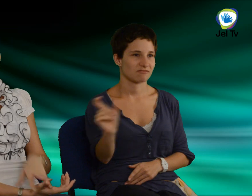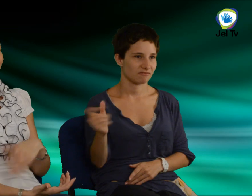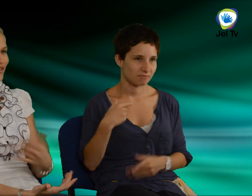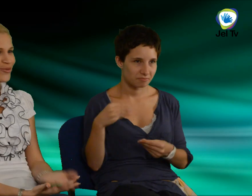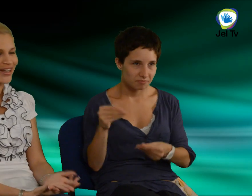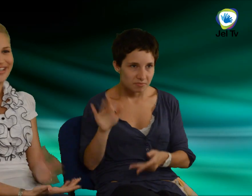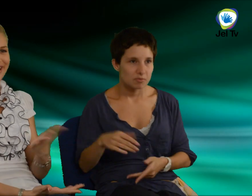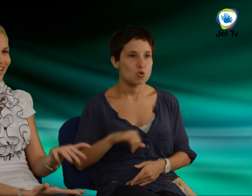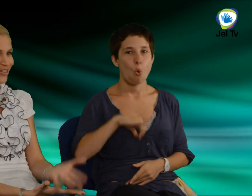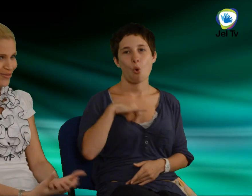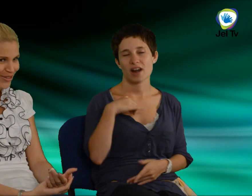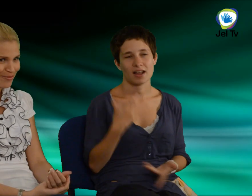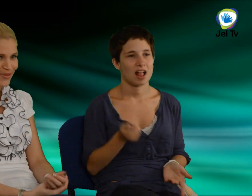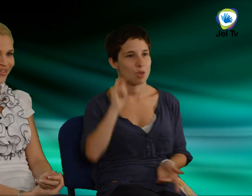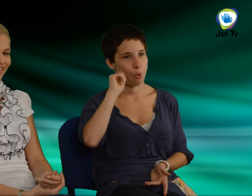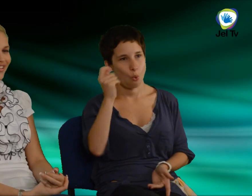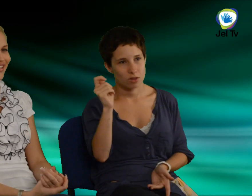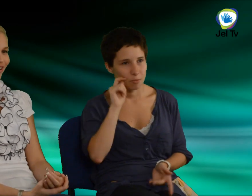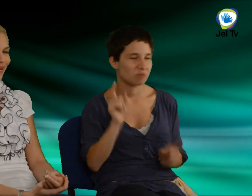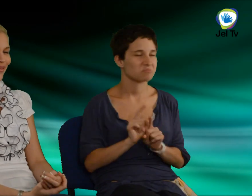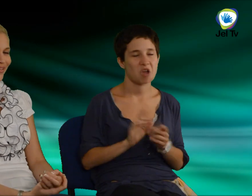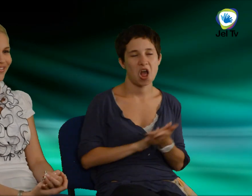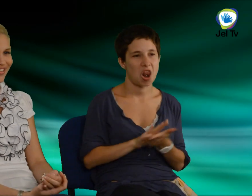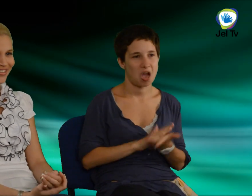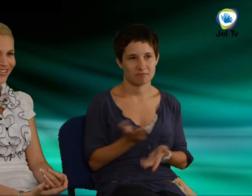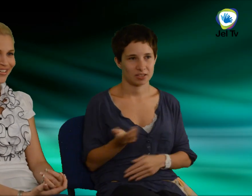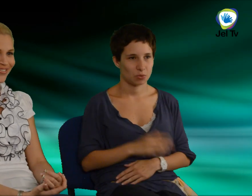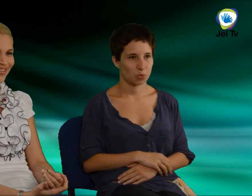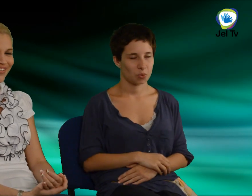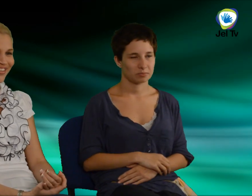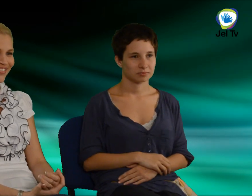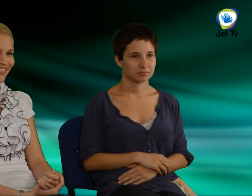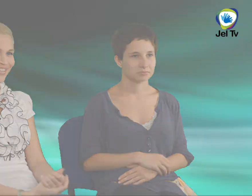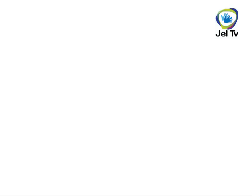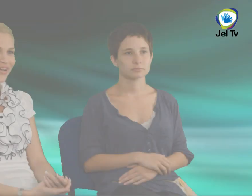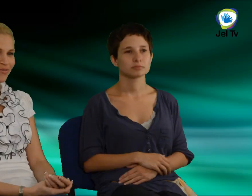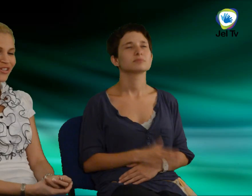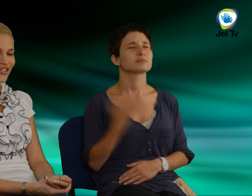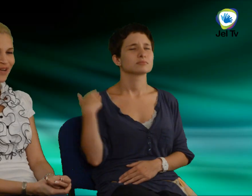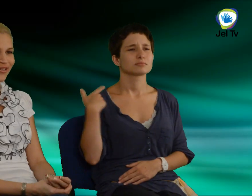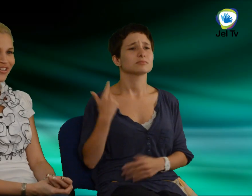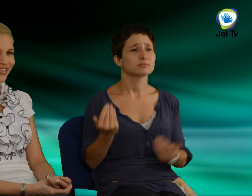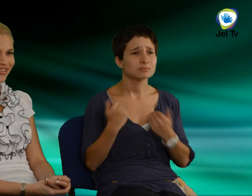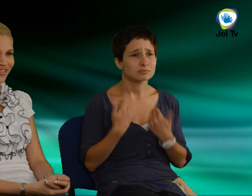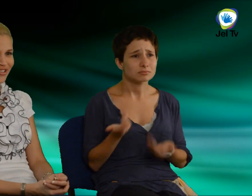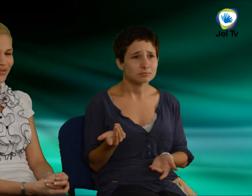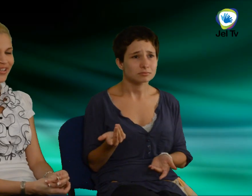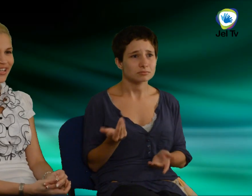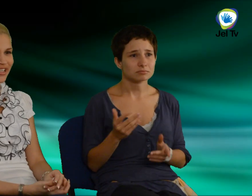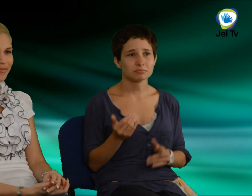vagy hogy jó reggelt, jó nap volt, milyen alap dolgokat szerették volna megtanulni. Korábban is támogattak a szüleim,